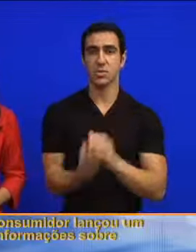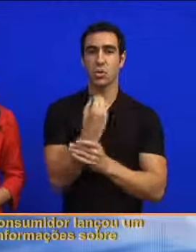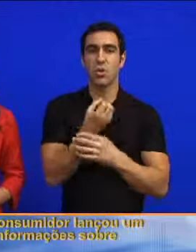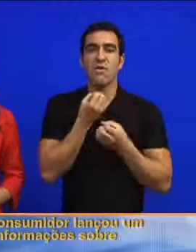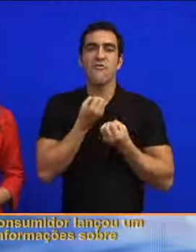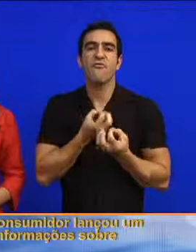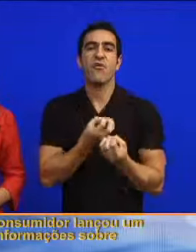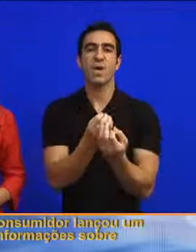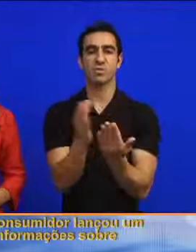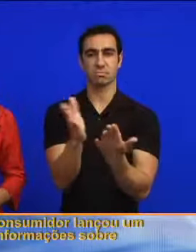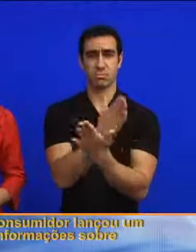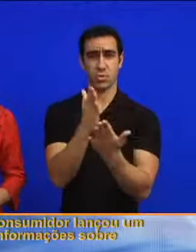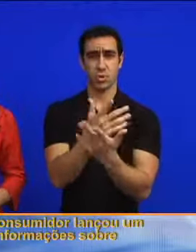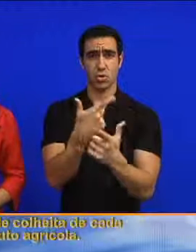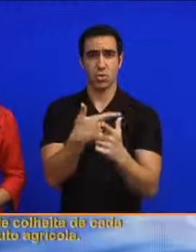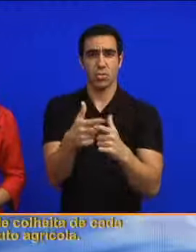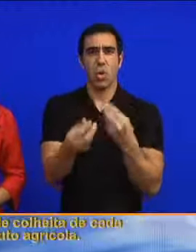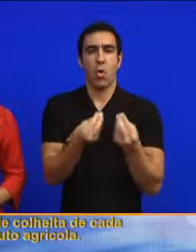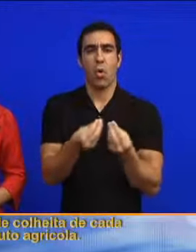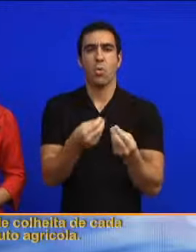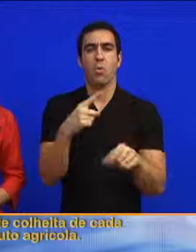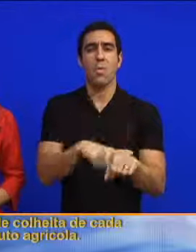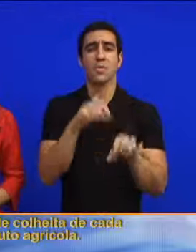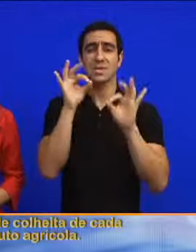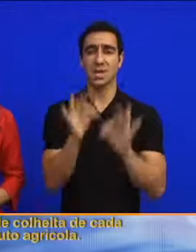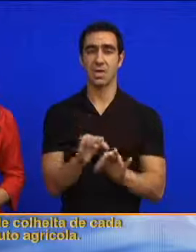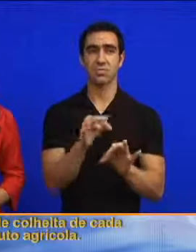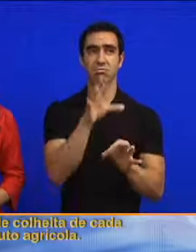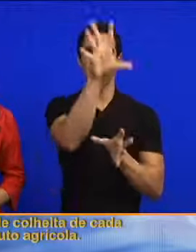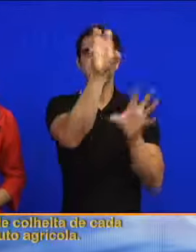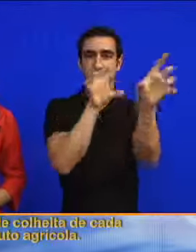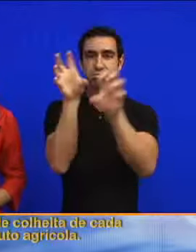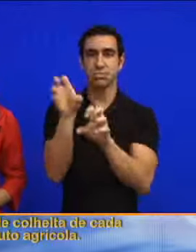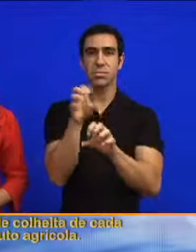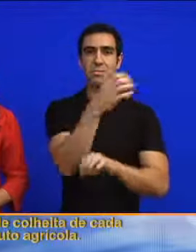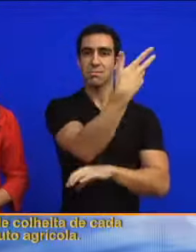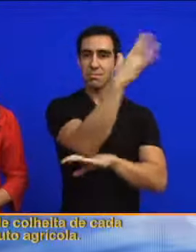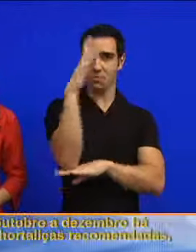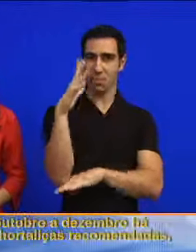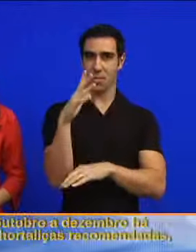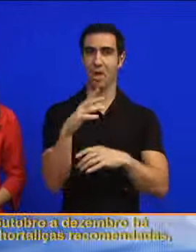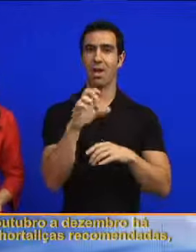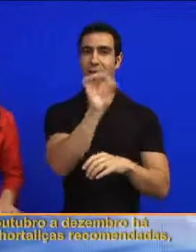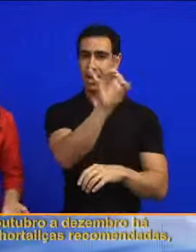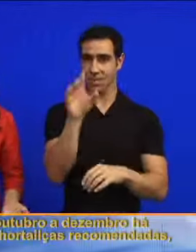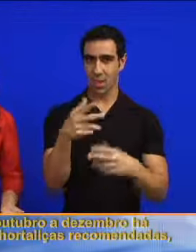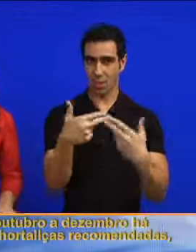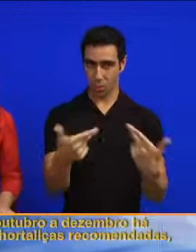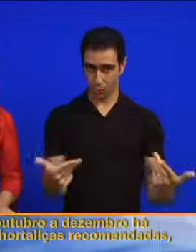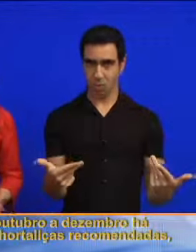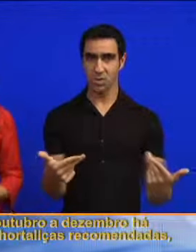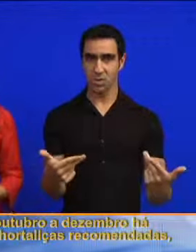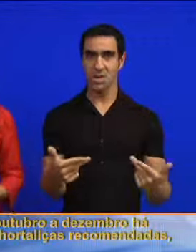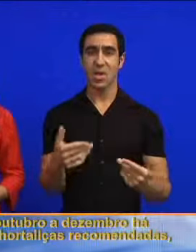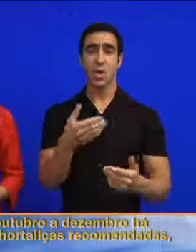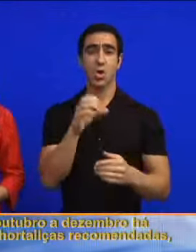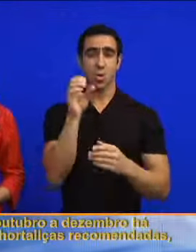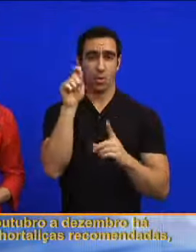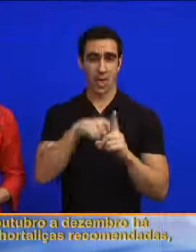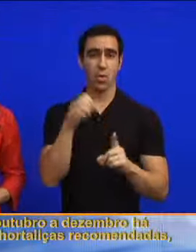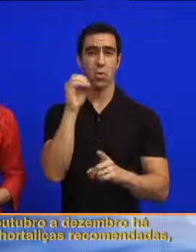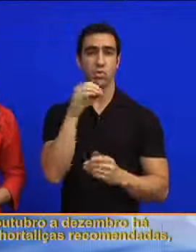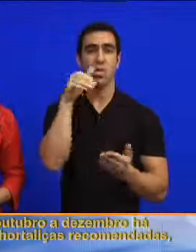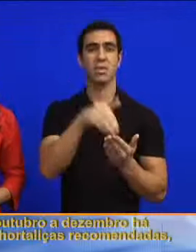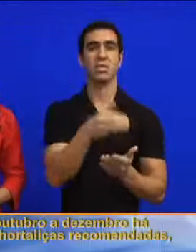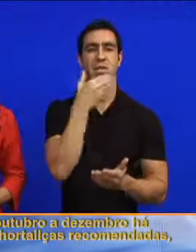lançou um guia com informações sobre as épocas de colheita de cada produto agrícola. No período de outubro a dezembro,